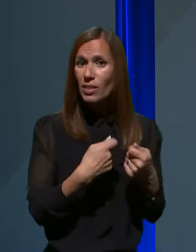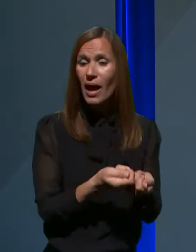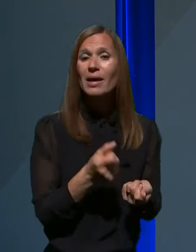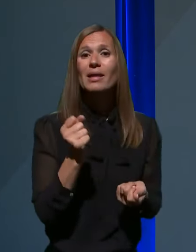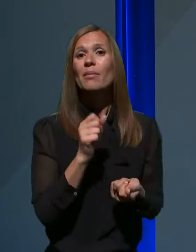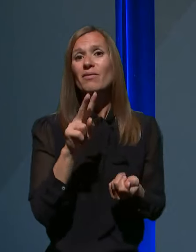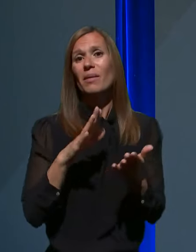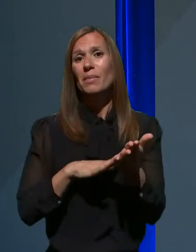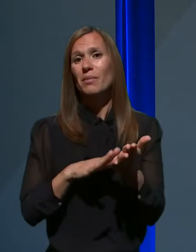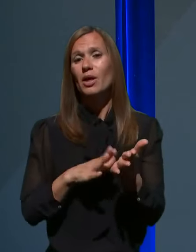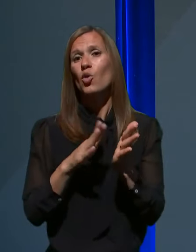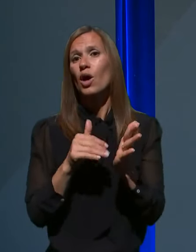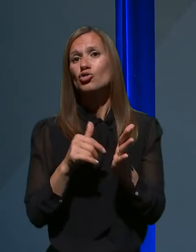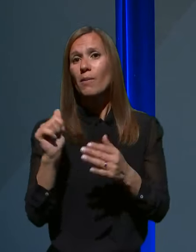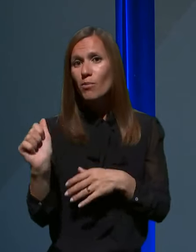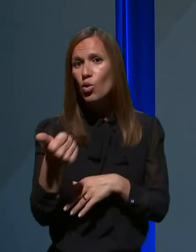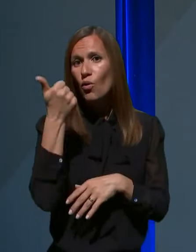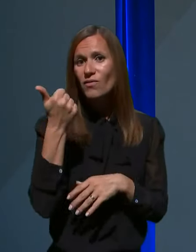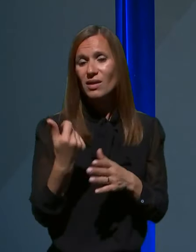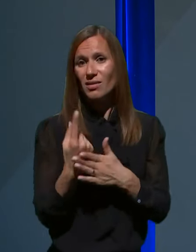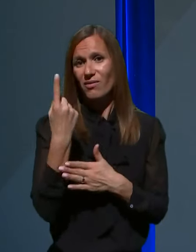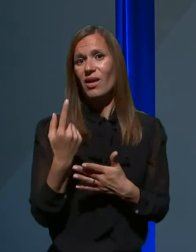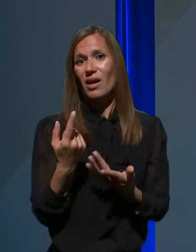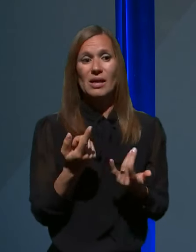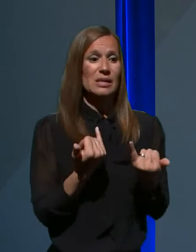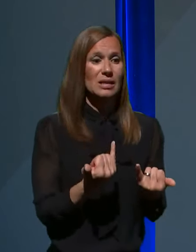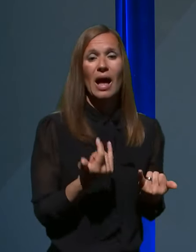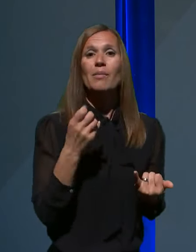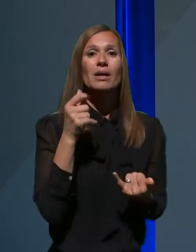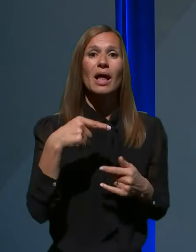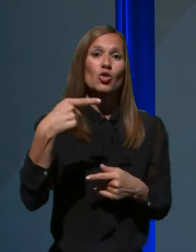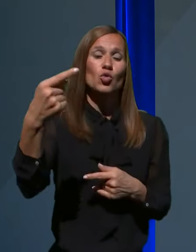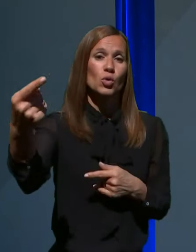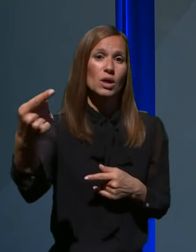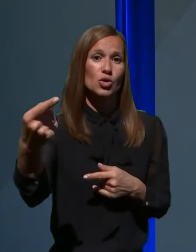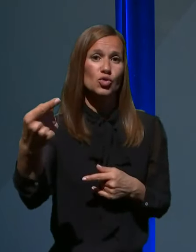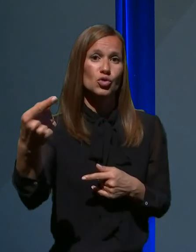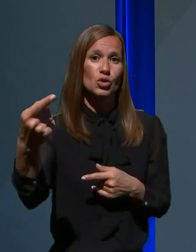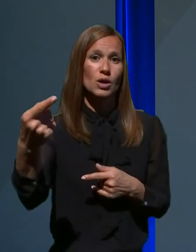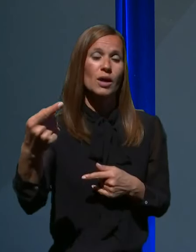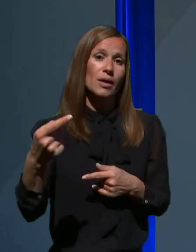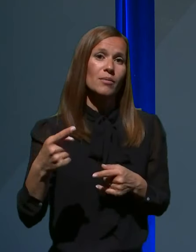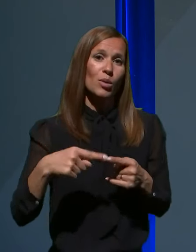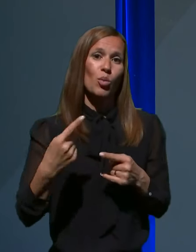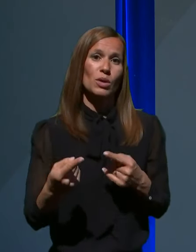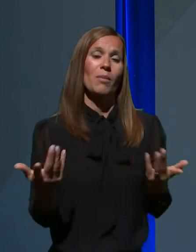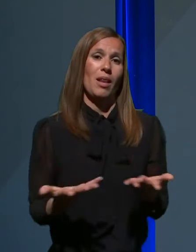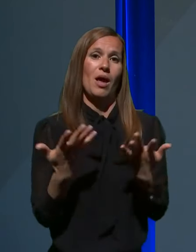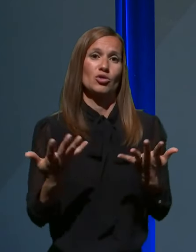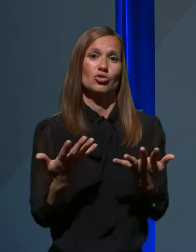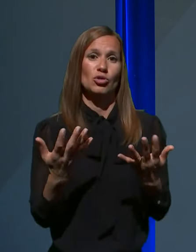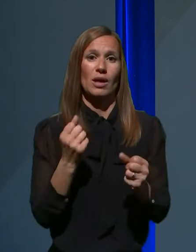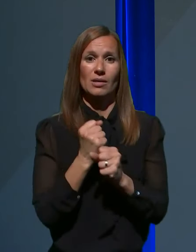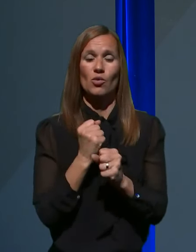primeru kakršne kol ponovitve, morda ne zdaj, ali pa kdaj drugič, bilo potem lažje ravnat tudi v